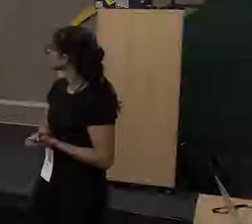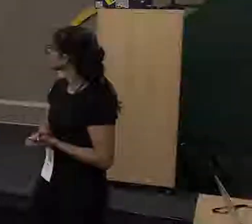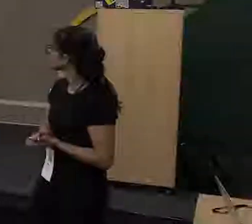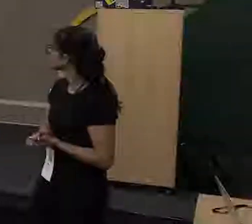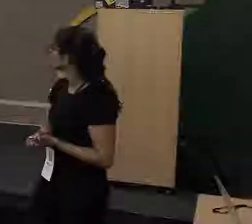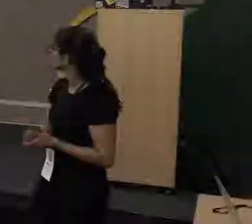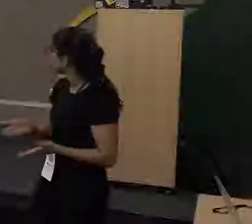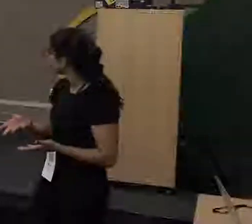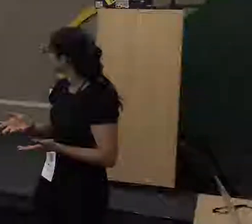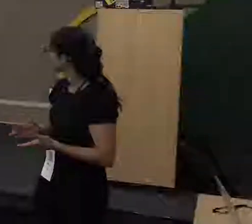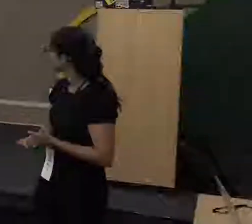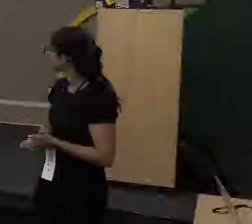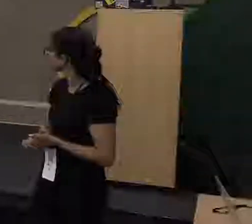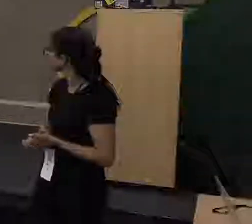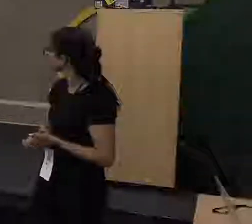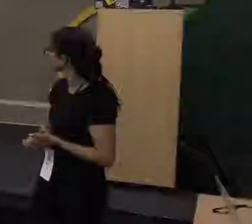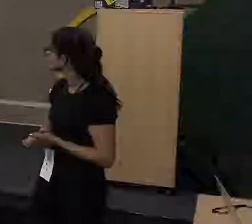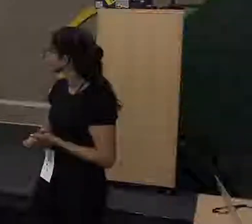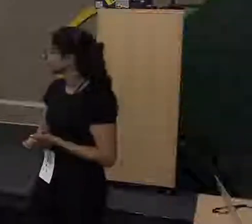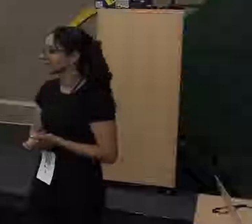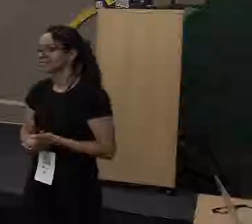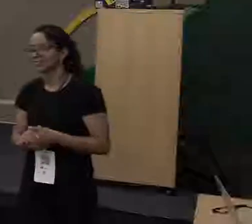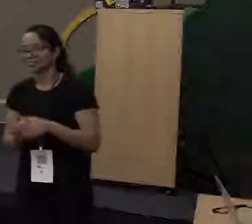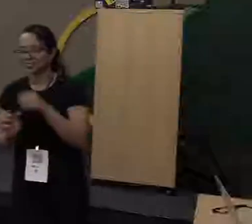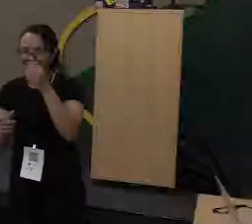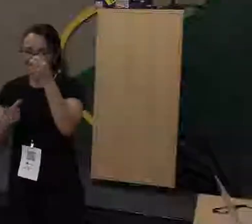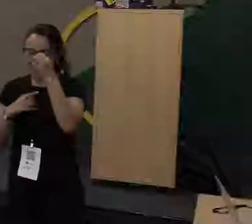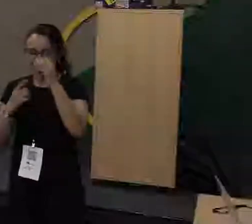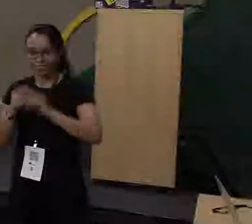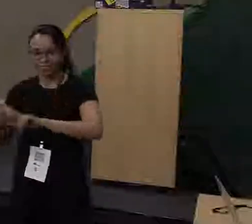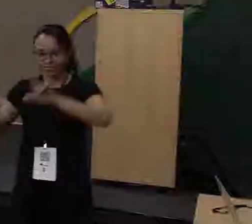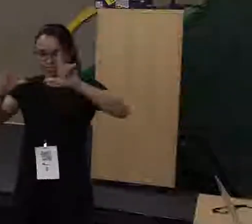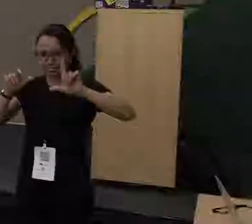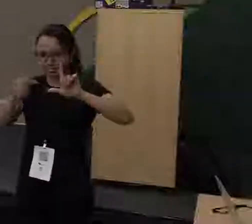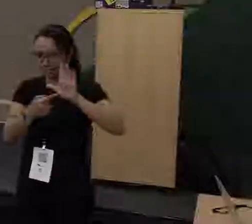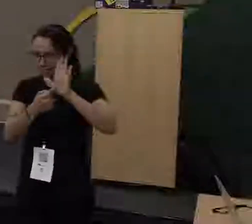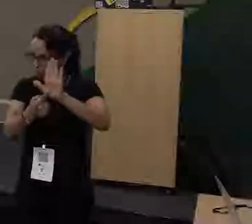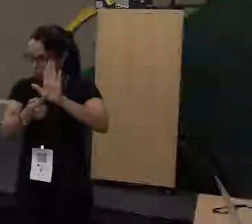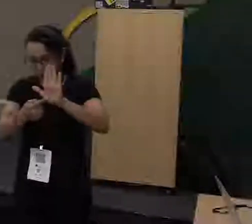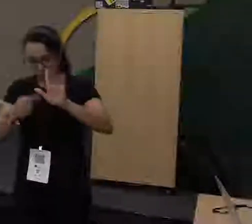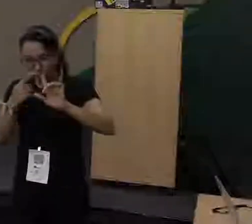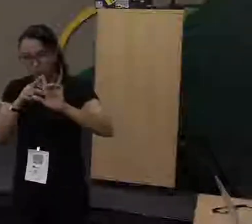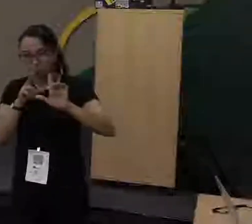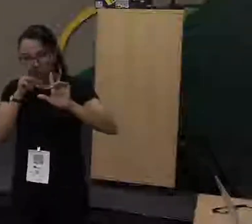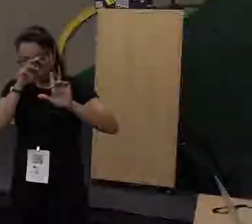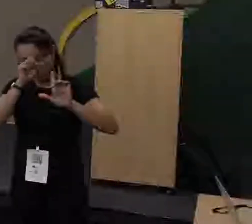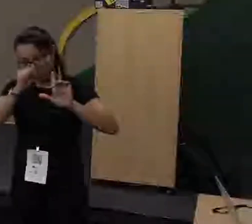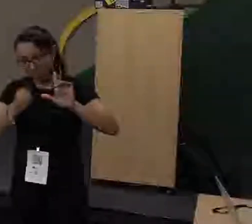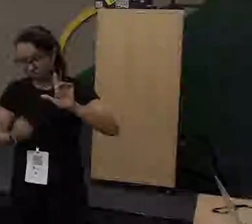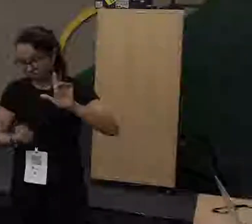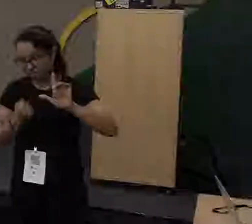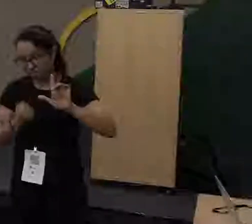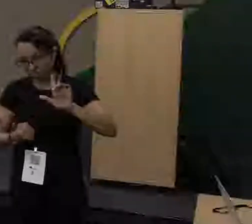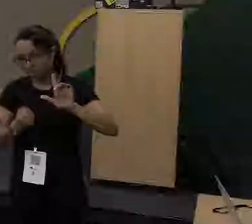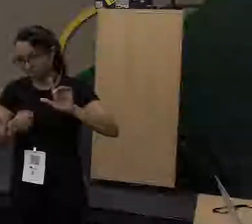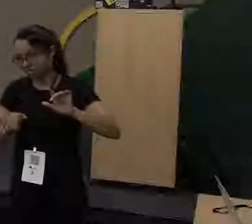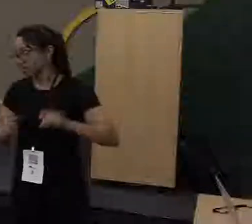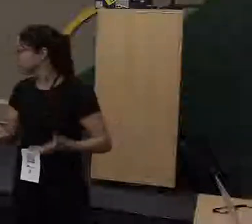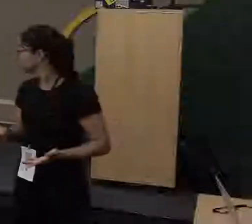Passa de acho. Tem uma foto aqui, eu não vou mostrar porque são cenas muito fortes, sou eu vestindo uma camisa de ar.